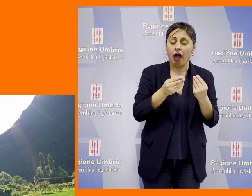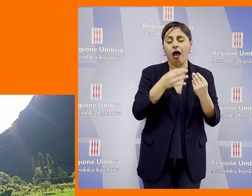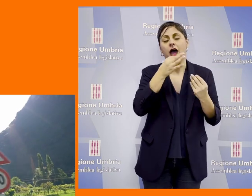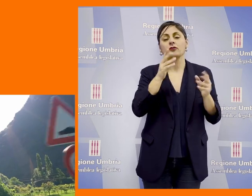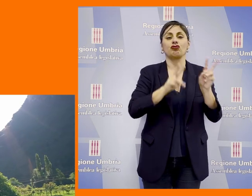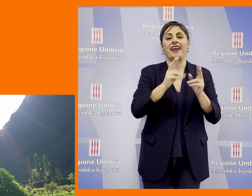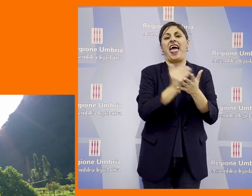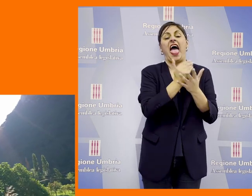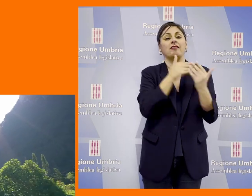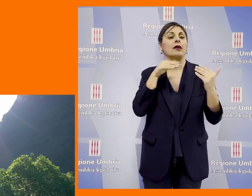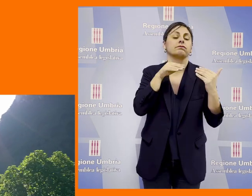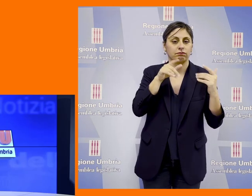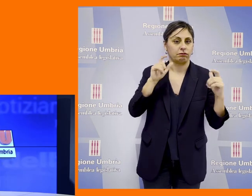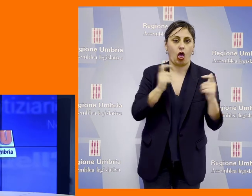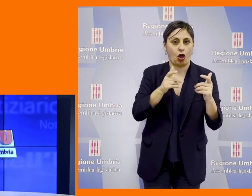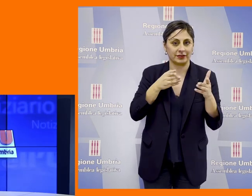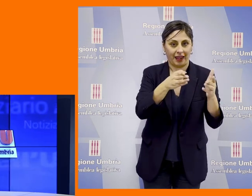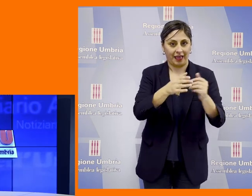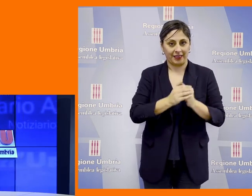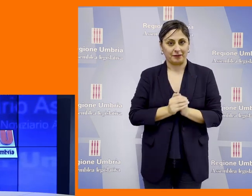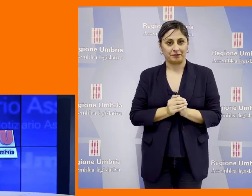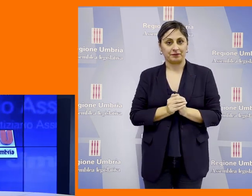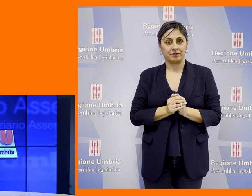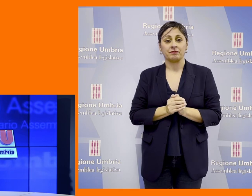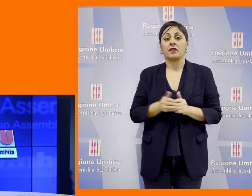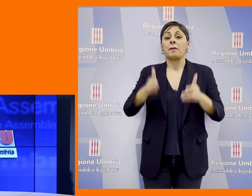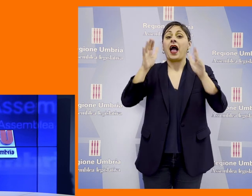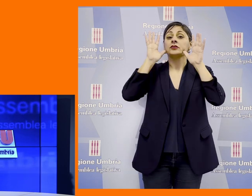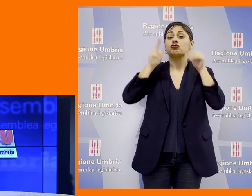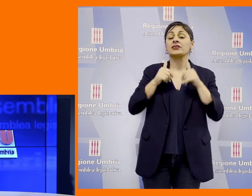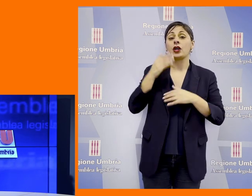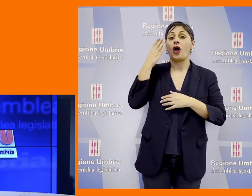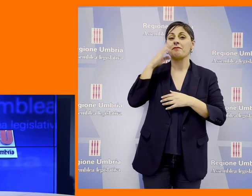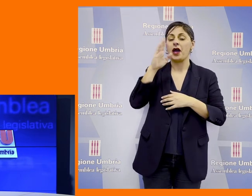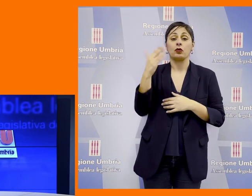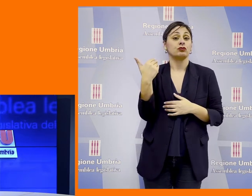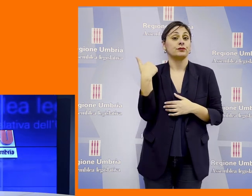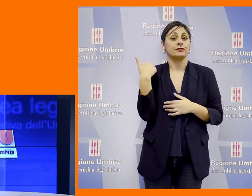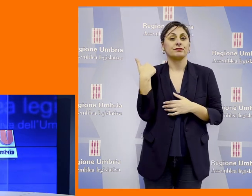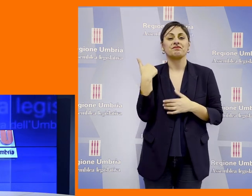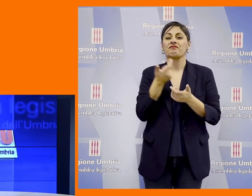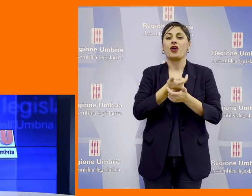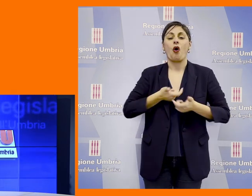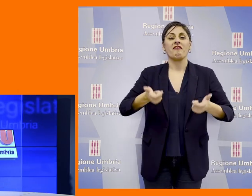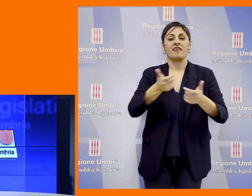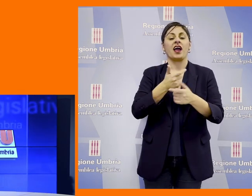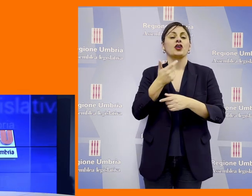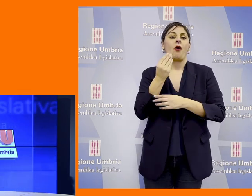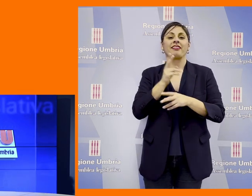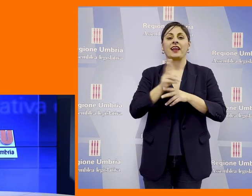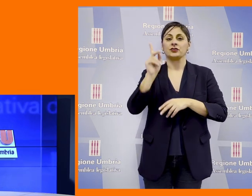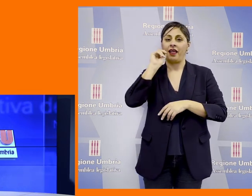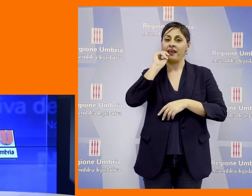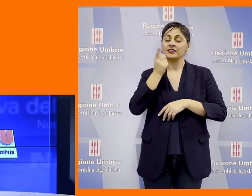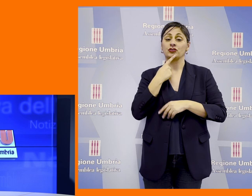stagione turistica. Si è tenuto a Palazzo Cesaroni di Perugia il convegno dell'ente